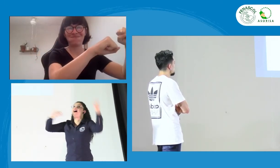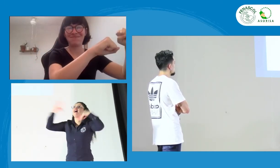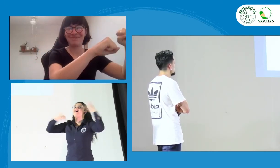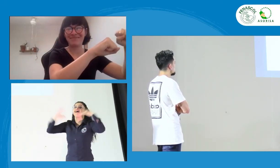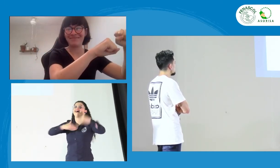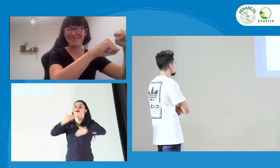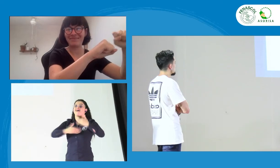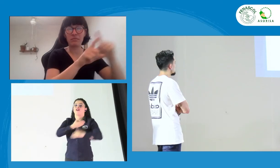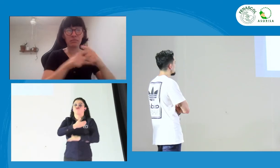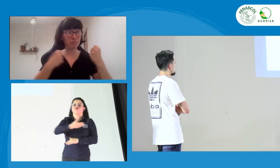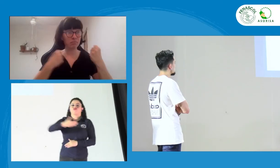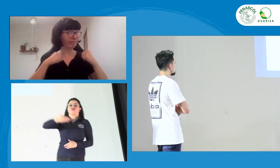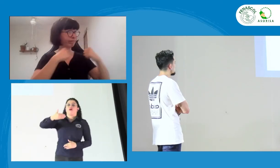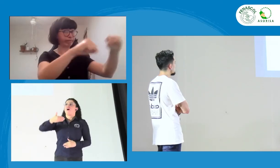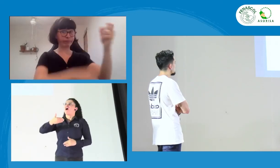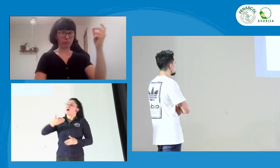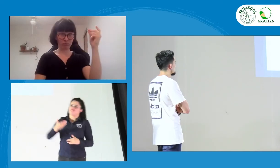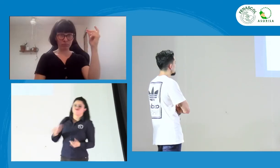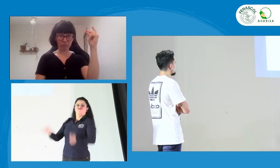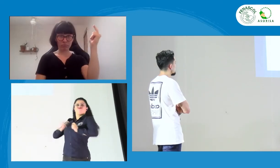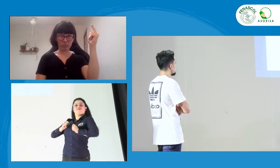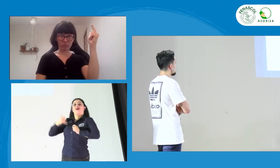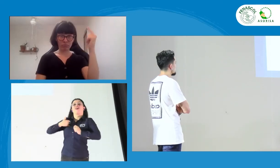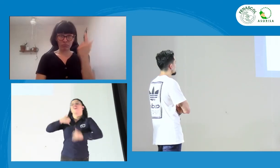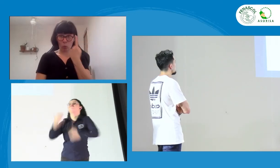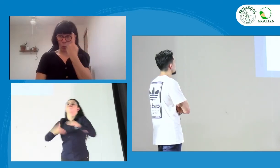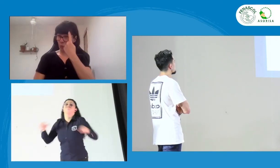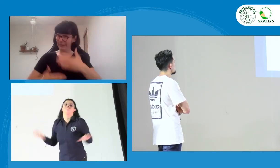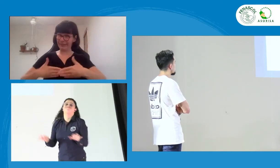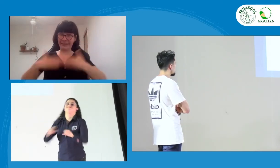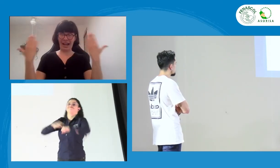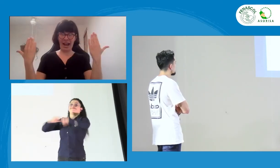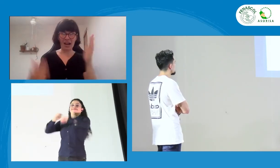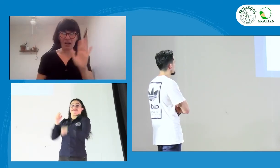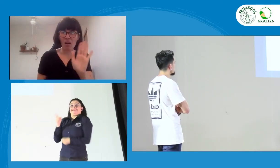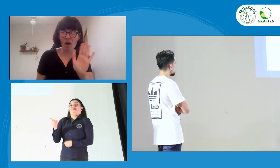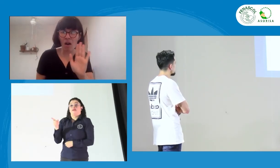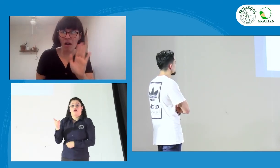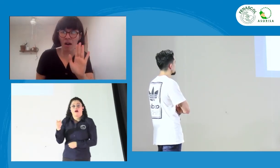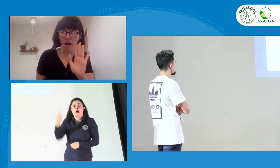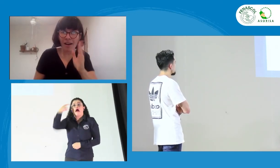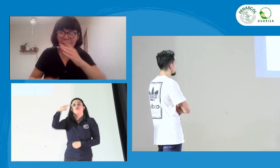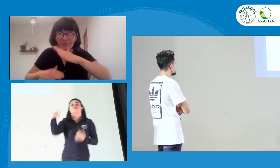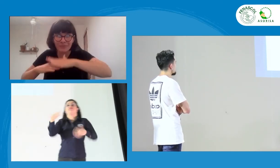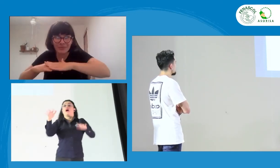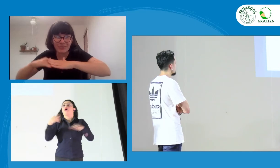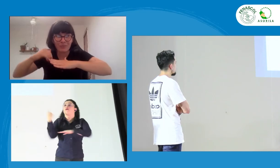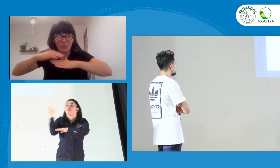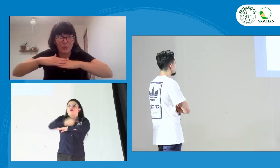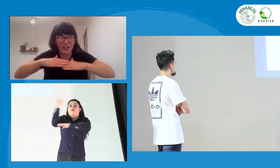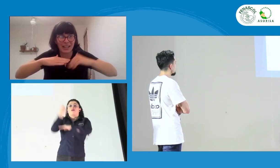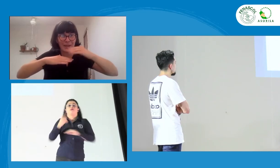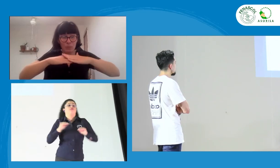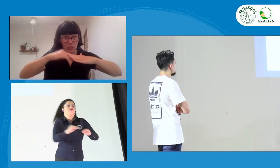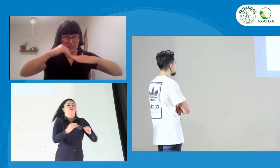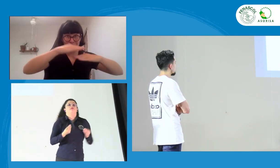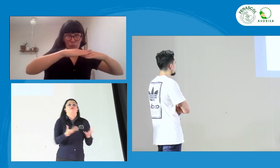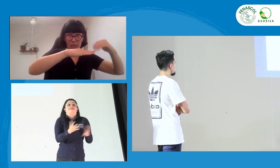Si se graba en su mente, pues, va a estar allí cuando estén más grandes. Y esto no se va a lograr de la noche a la mañana.